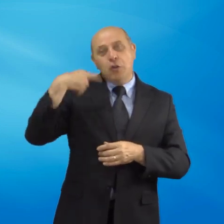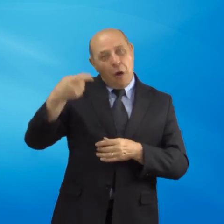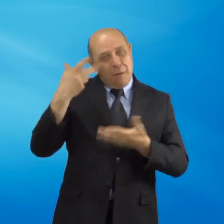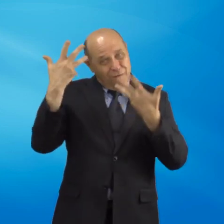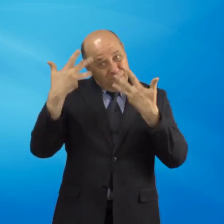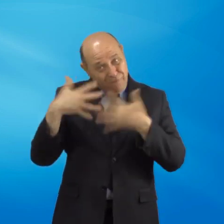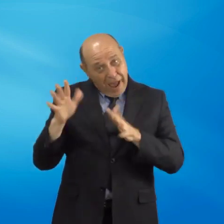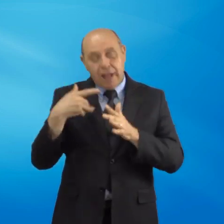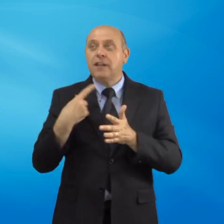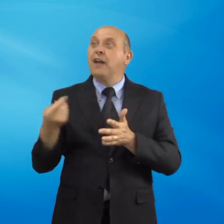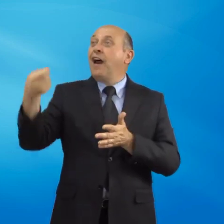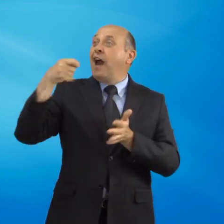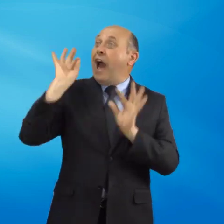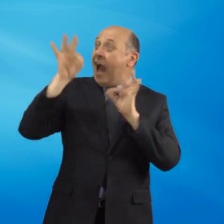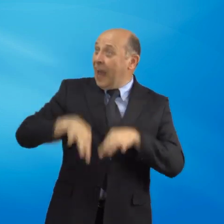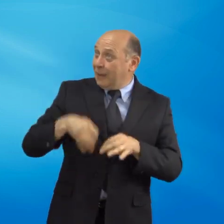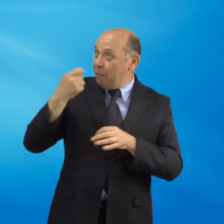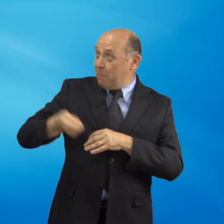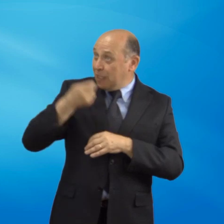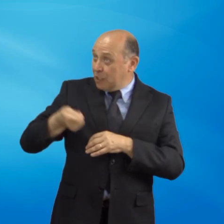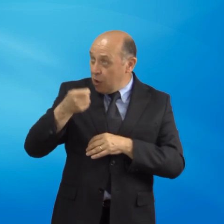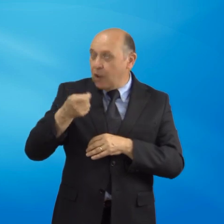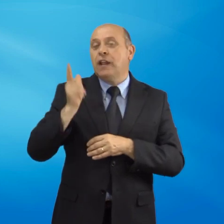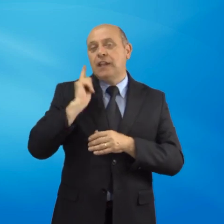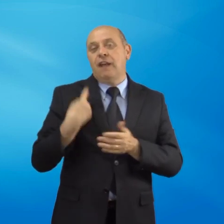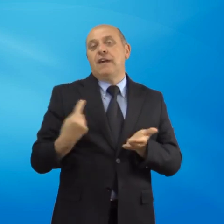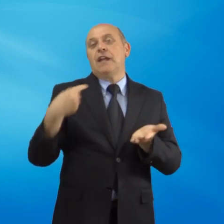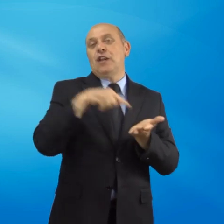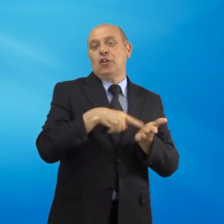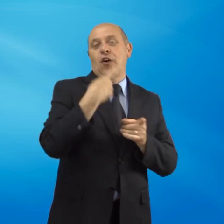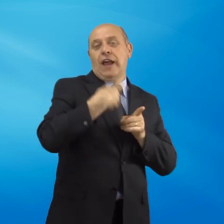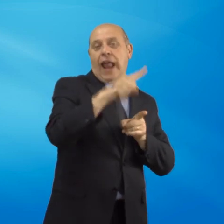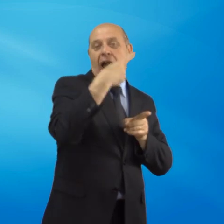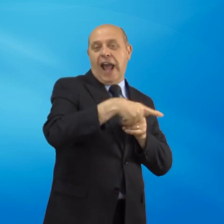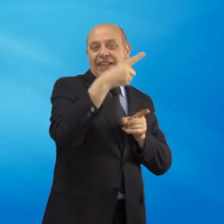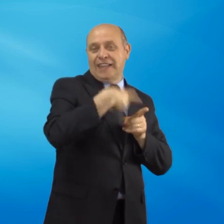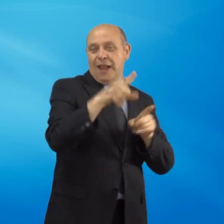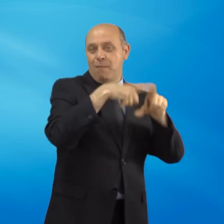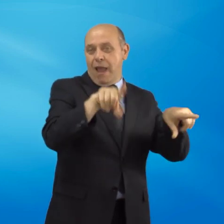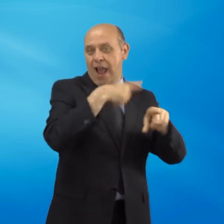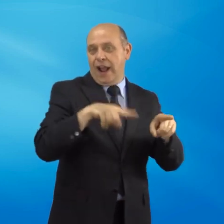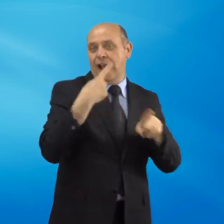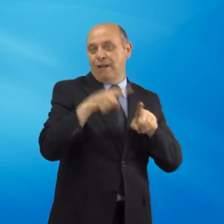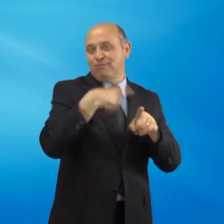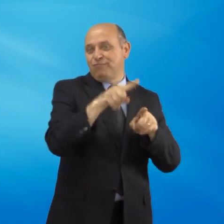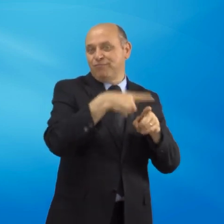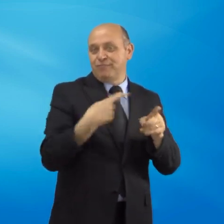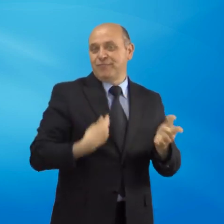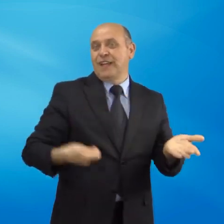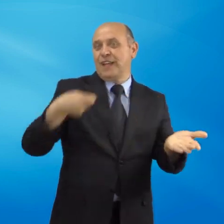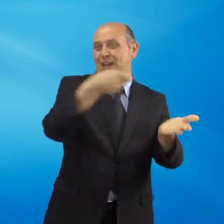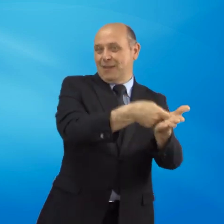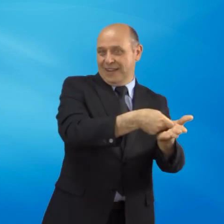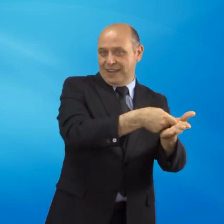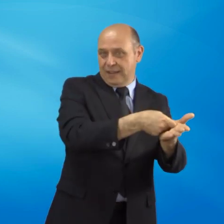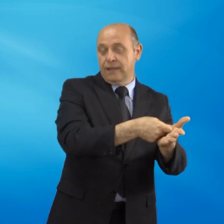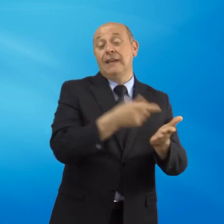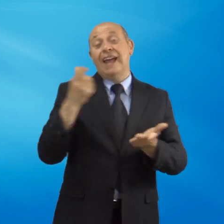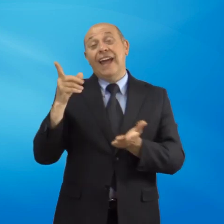maturata la pensione, il relativo decreto attuativo non è stato ancora predisposto.